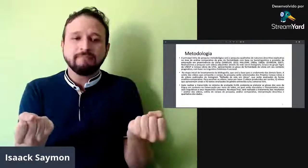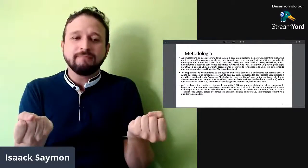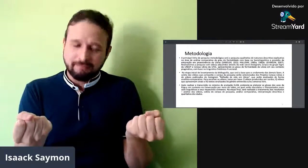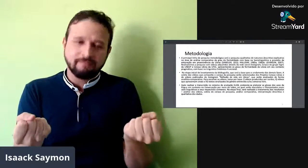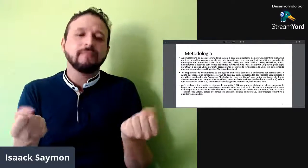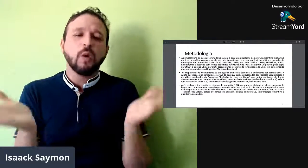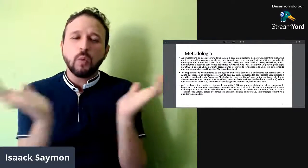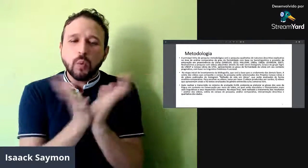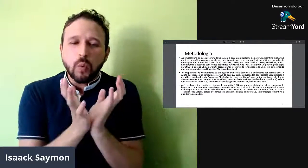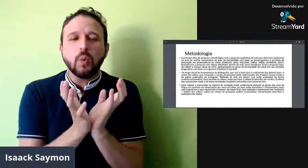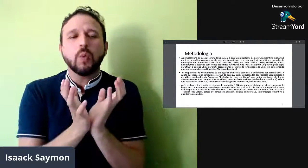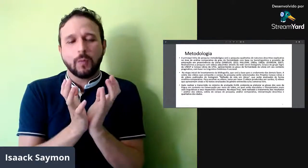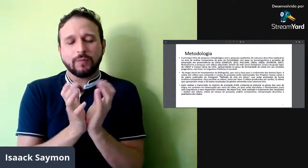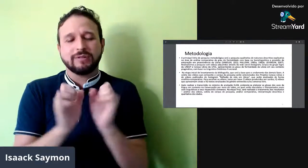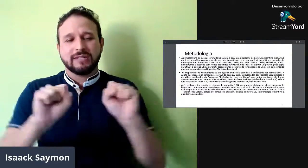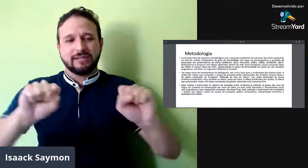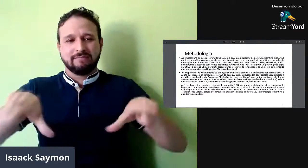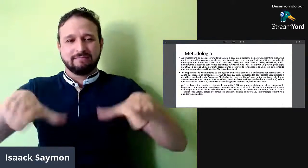que é esse o sinal da Single.